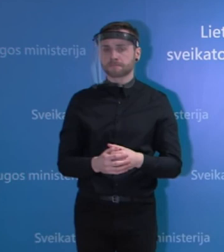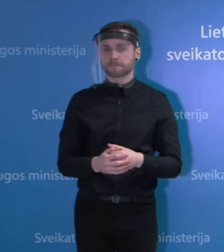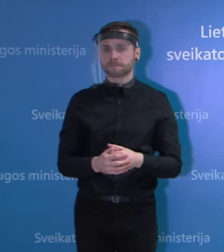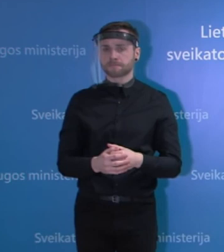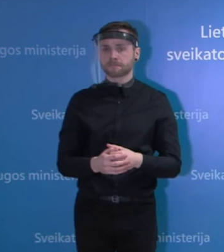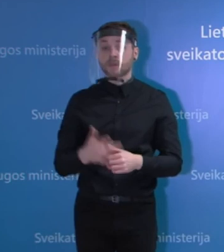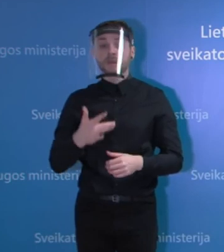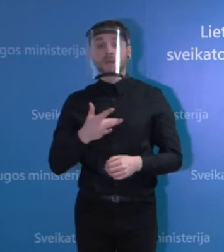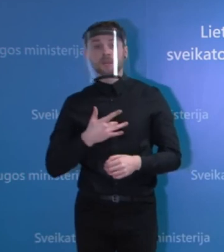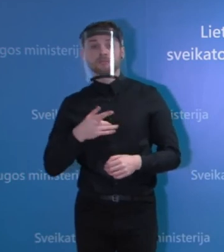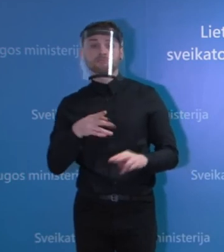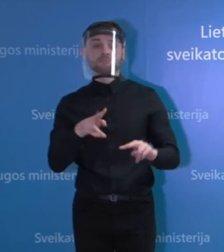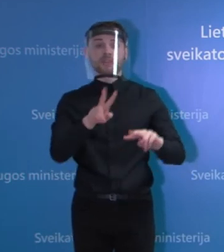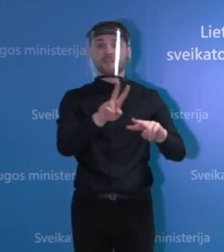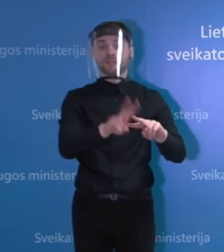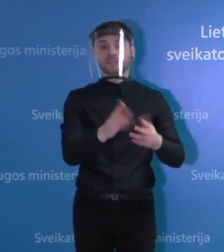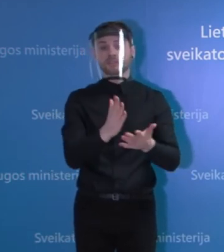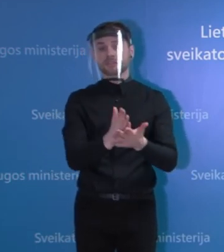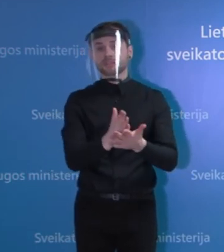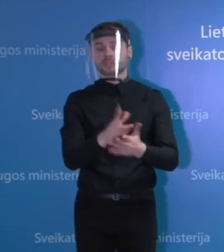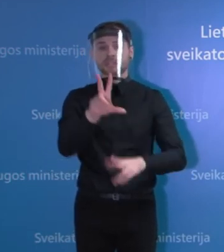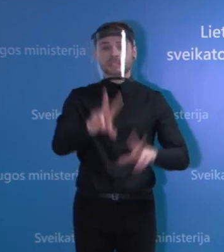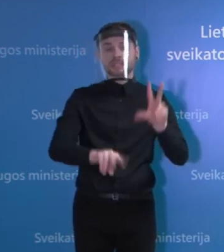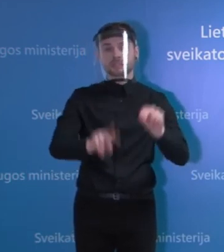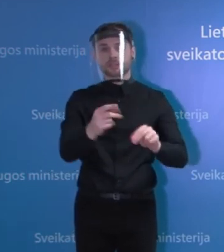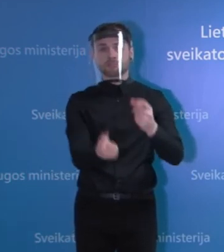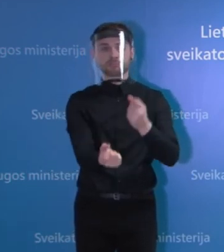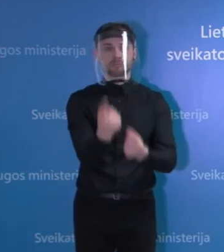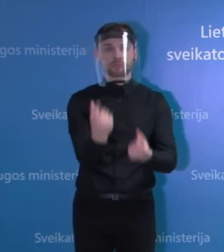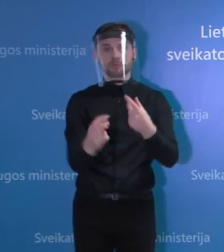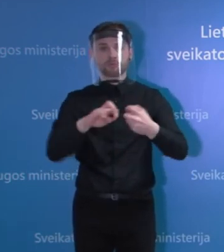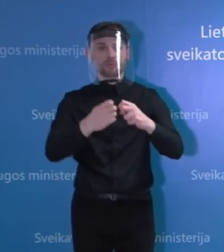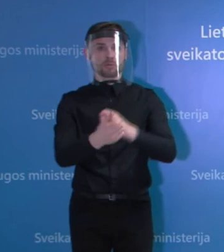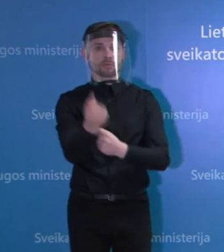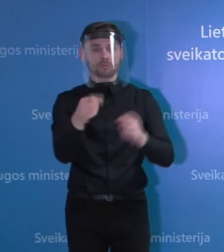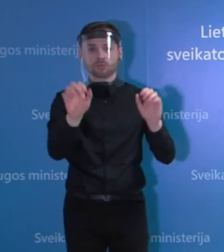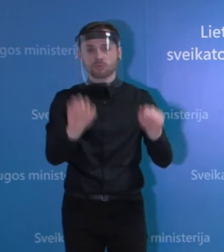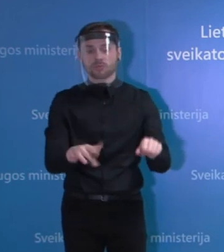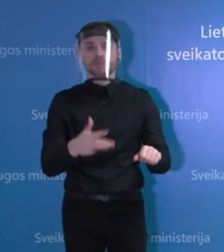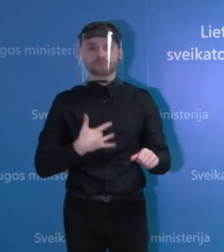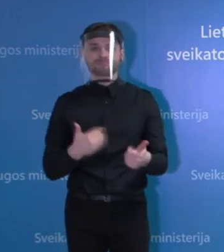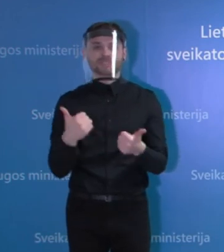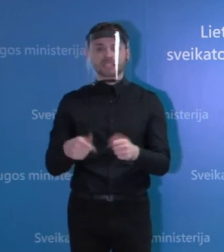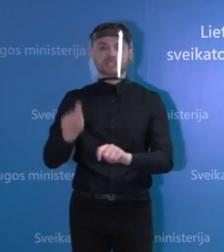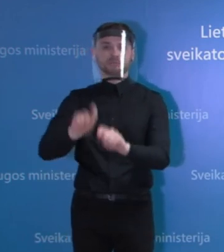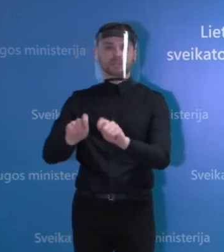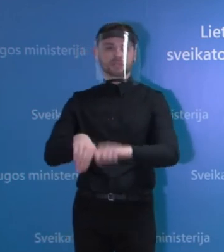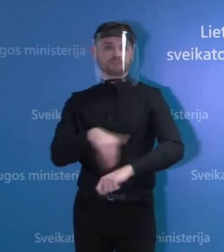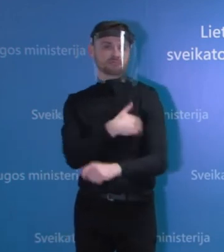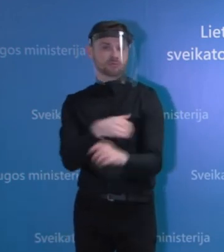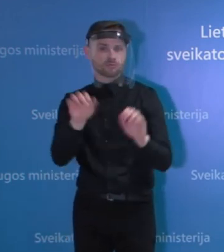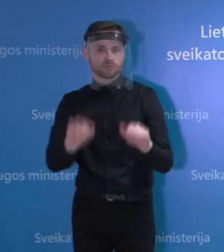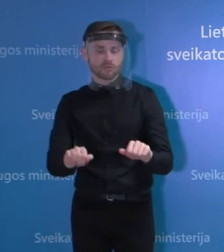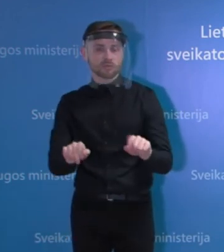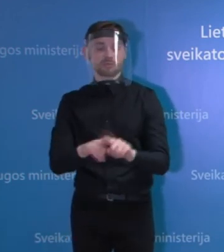gali kažkokios gal didesnės rizikos kilti, kad jiems vis tik tai būtų ta temperatūra pamatuojama, galų galia ir patiems